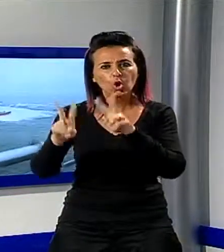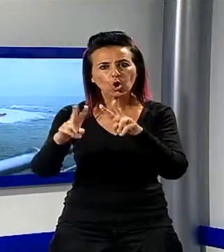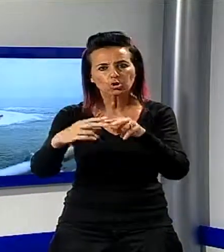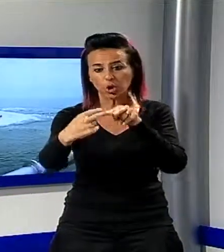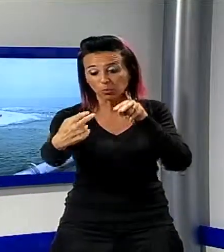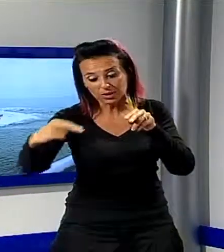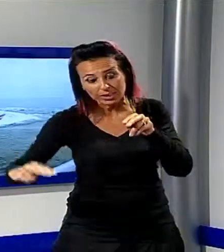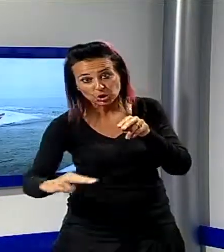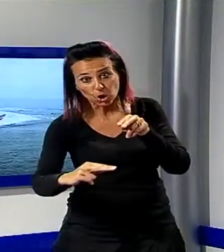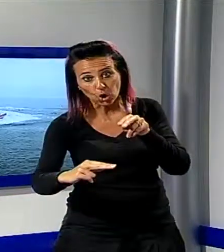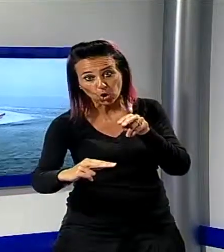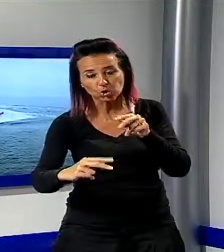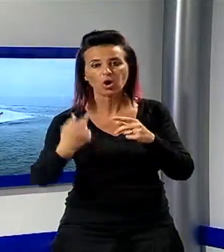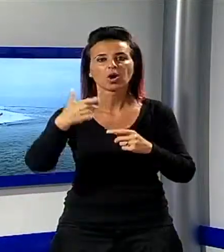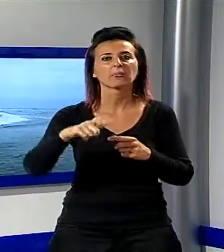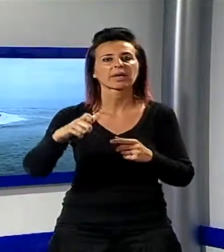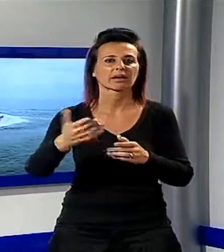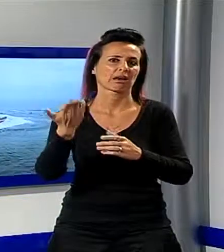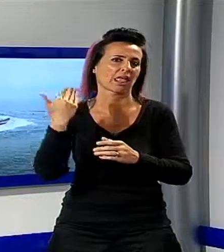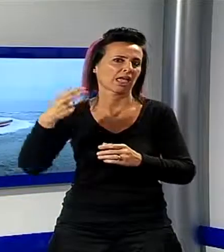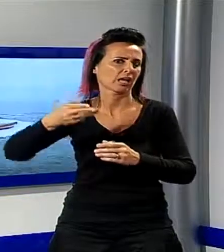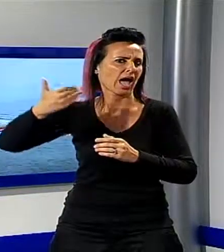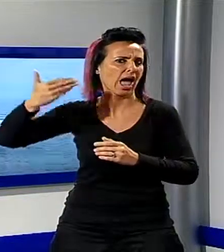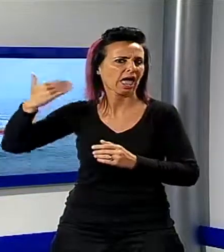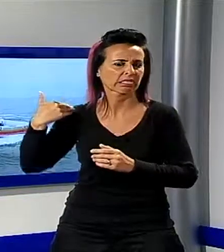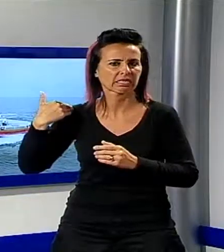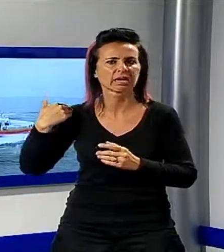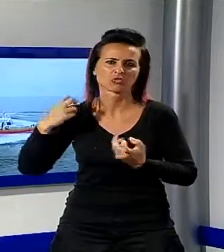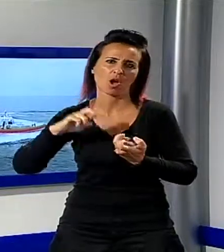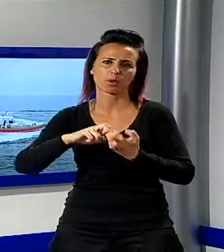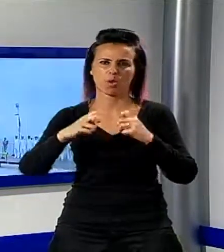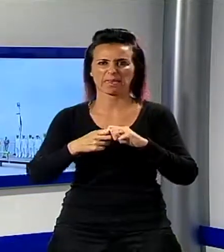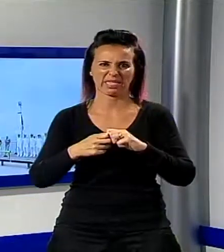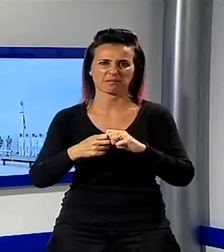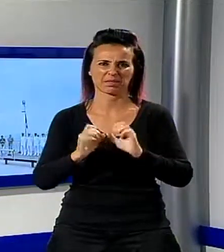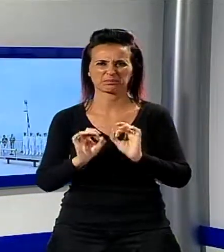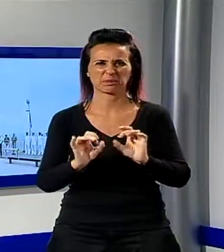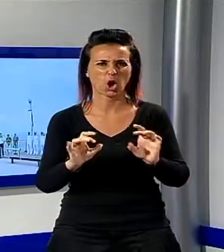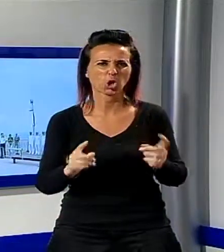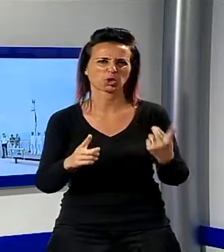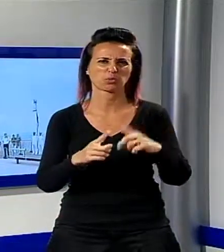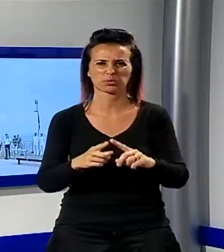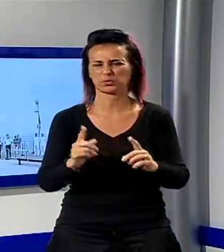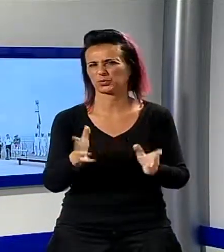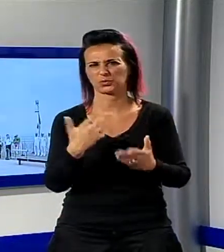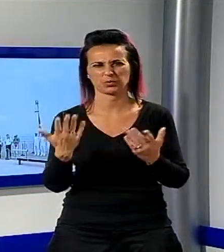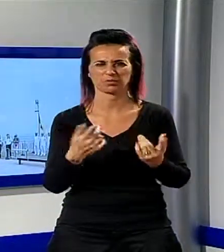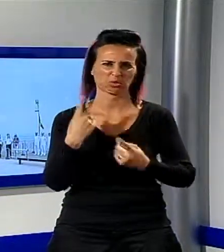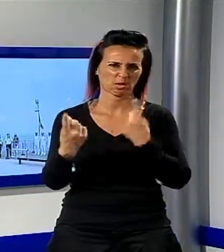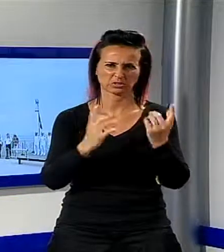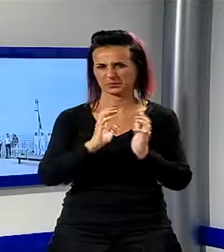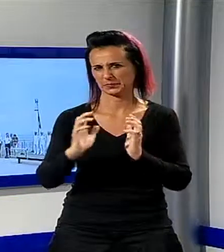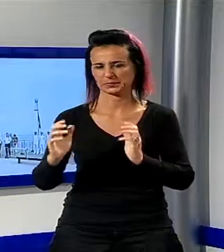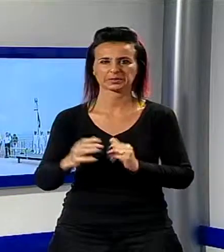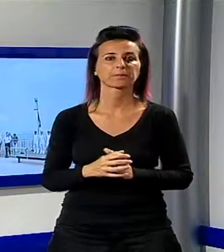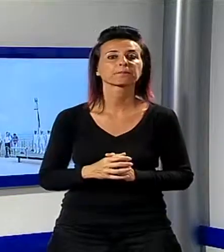evitare le situazioni di degrado che negli scorsi anni crearono grossi problemi di ordine pubblico. Presenti anche le associazioni di militari in